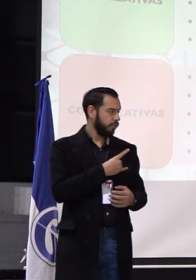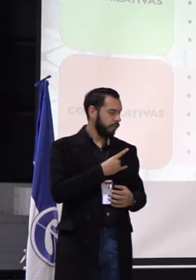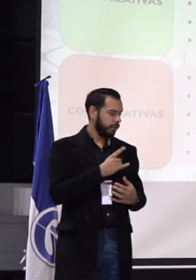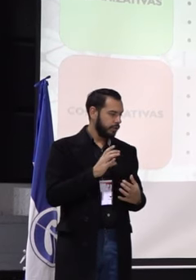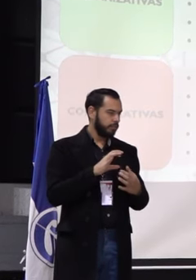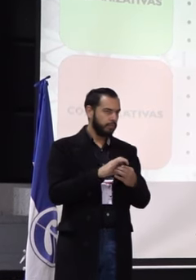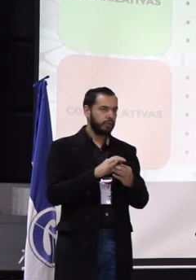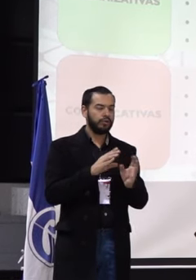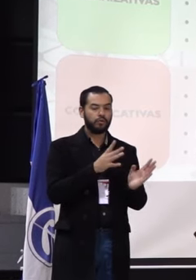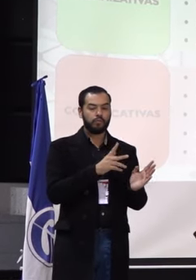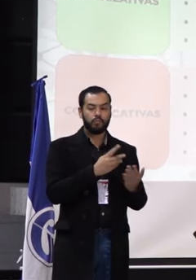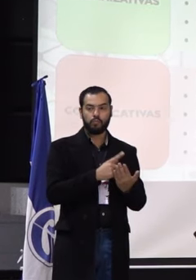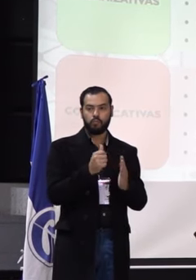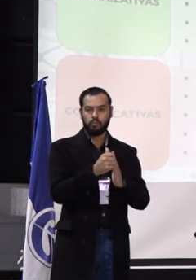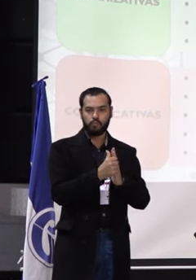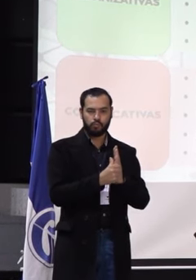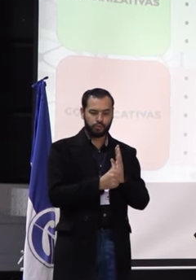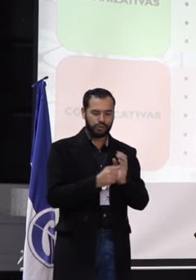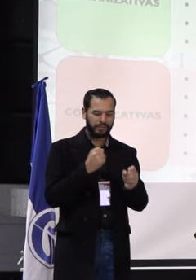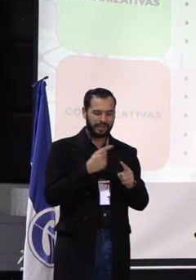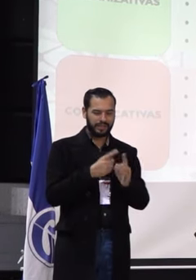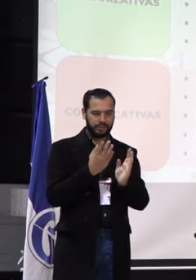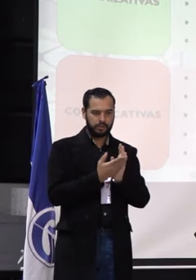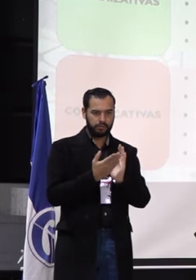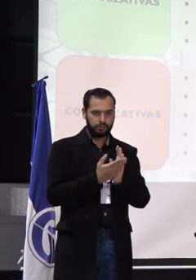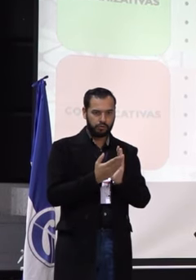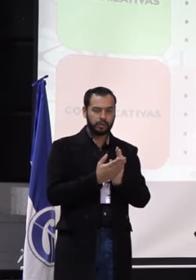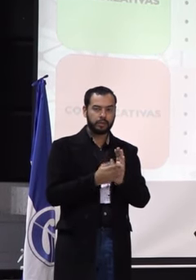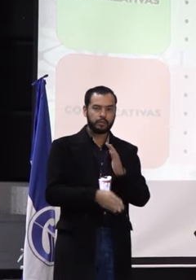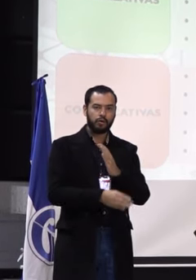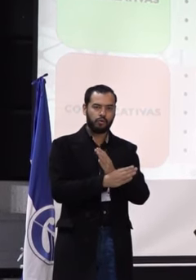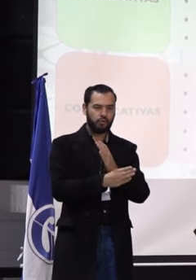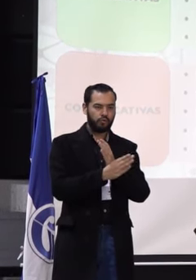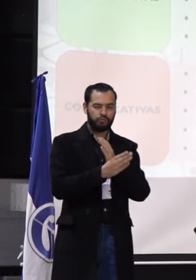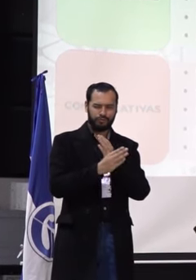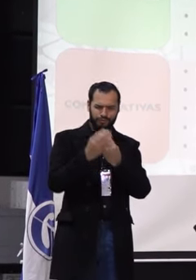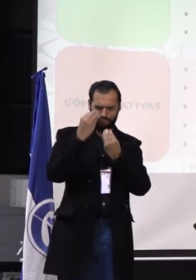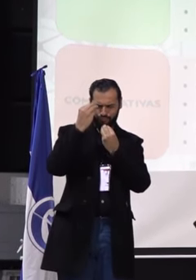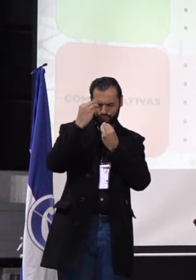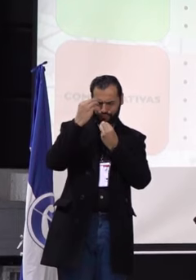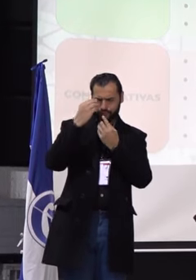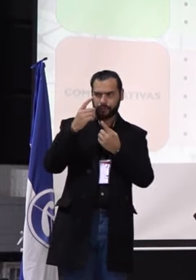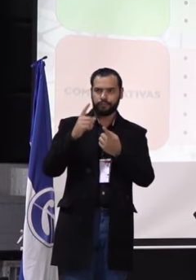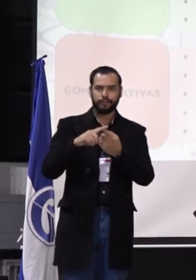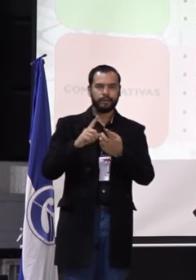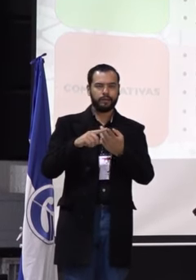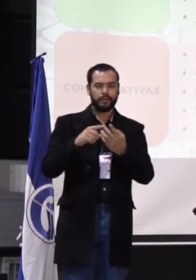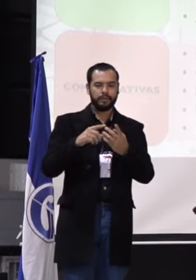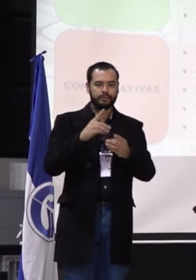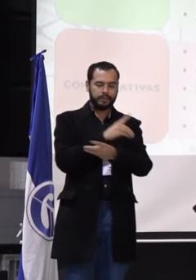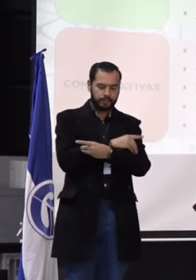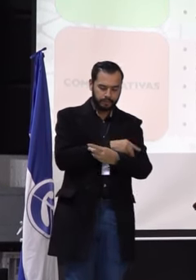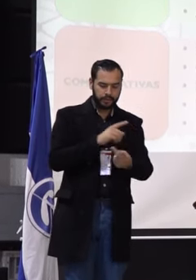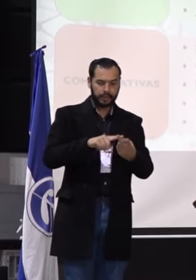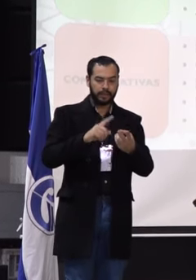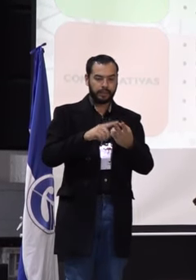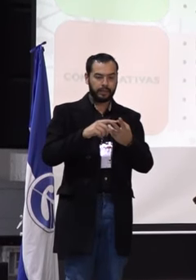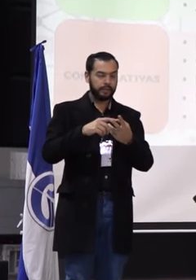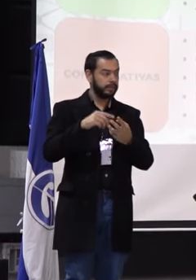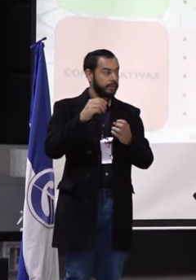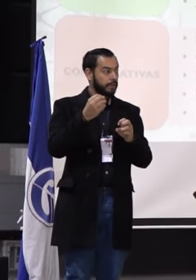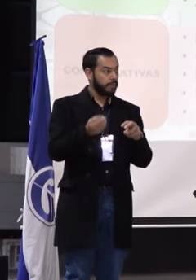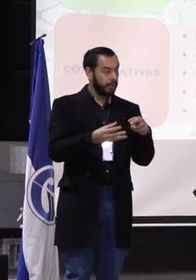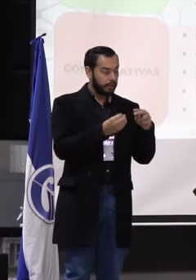egresados, que nos permita, pues, seguir cualificándonos en aspectos disciplinares, pedagógicos, didácticos y en temas